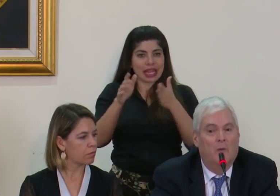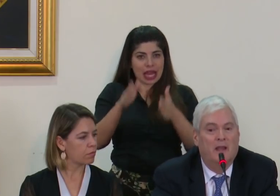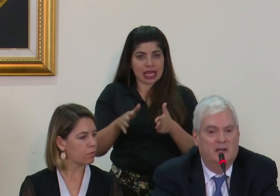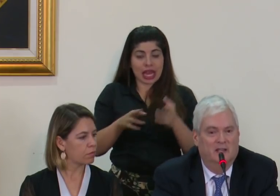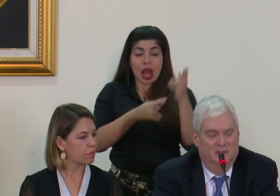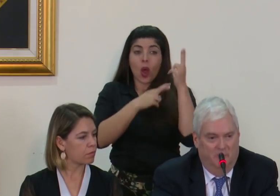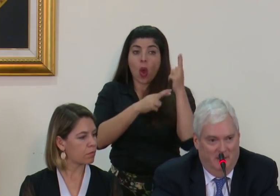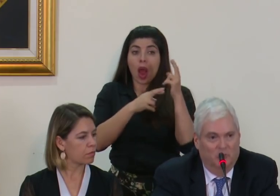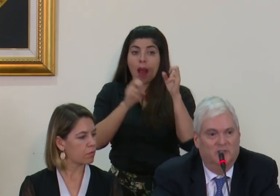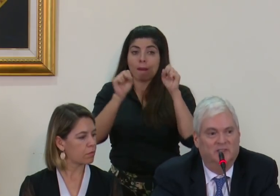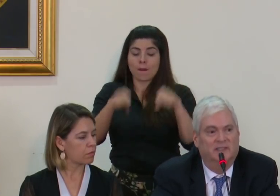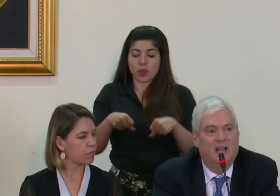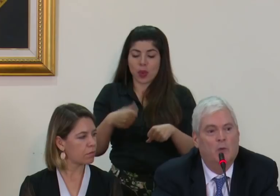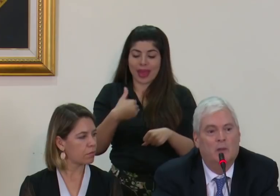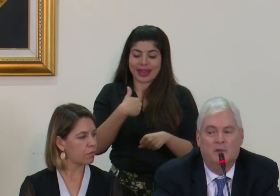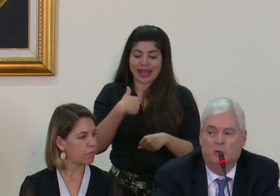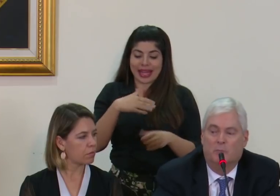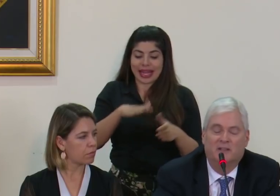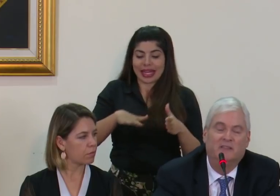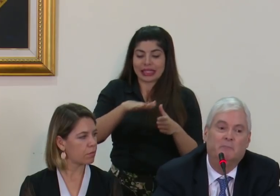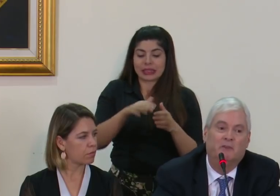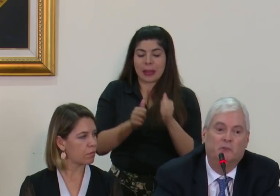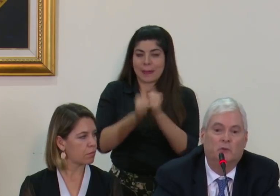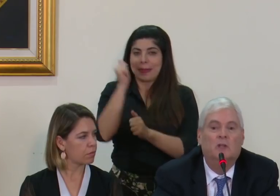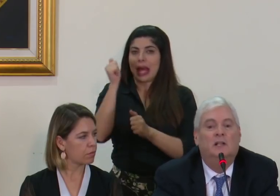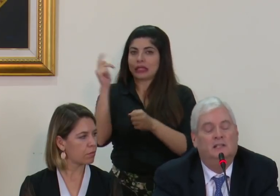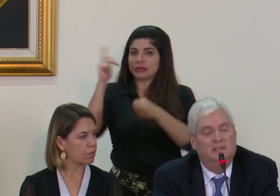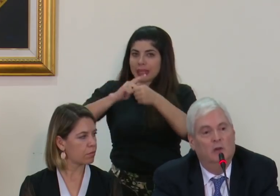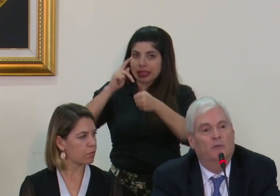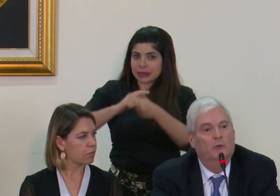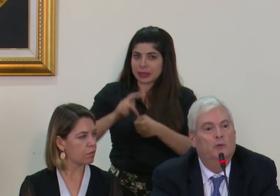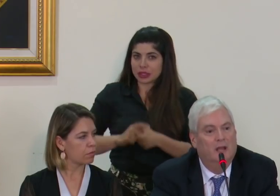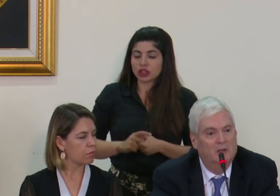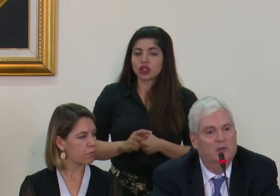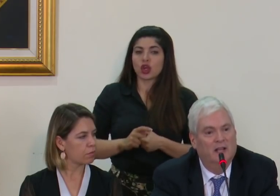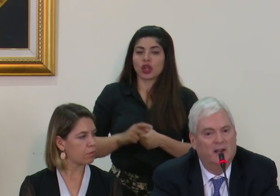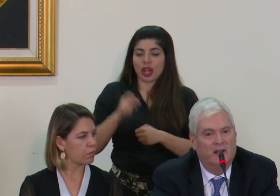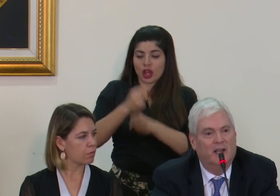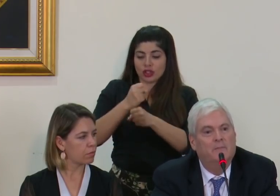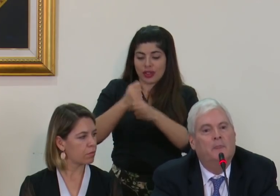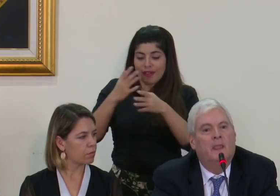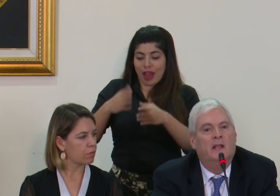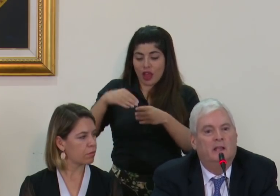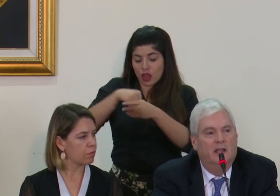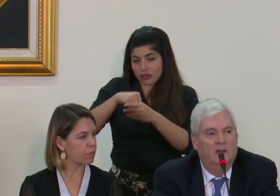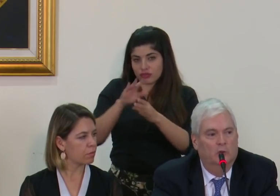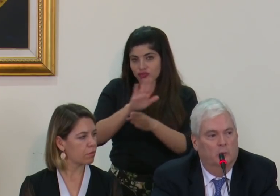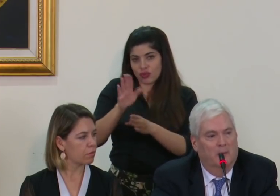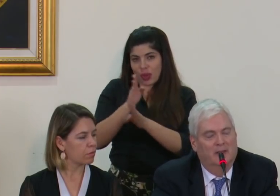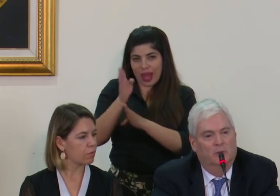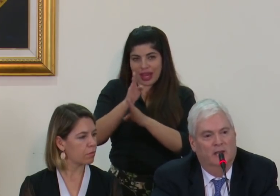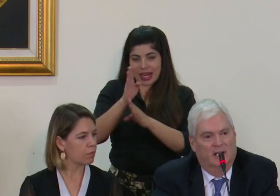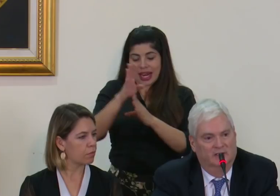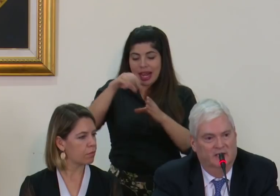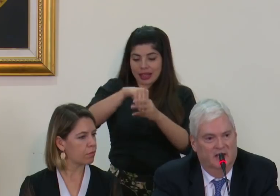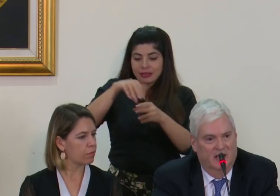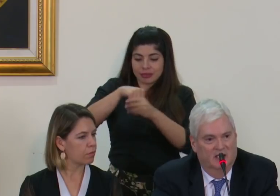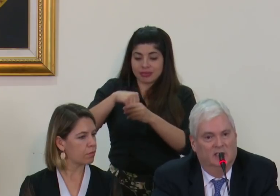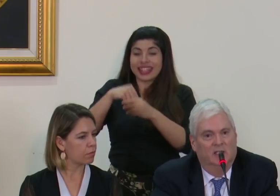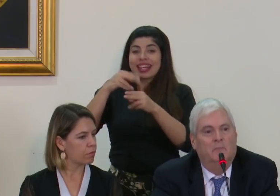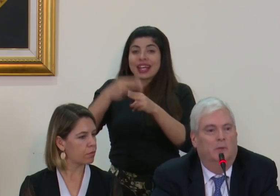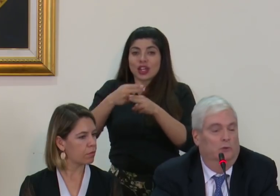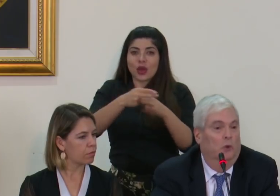ojalá pueda haber esperamos que se sea una mayor participación de los funcionarios de carrera en los nombramientos de la